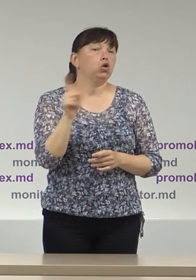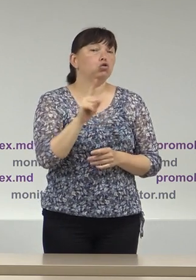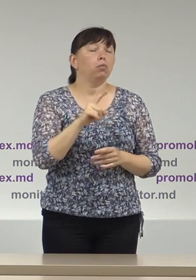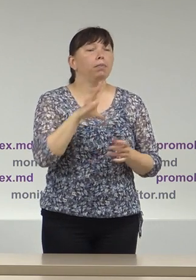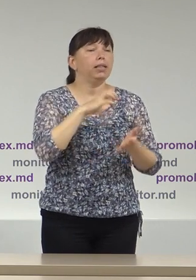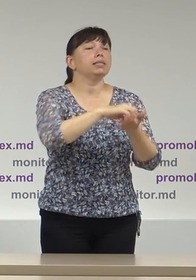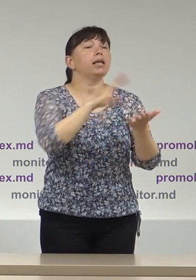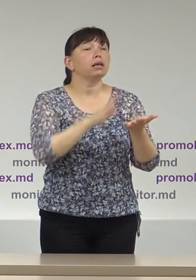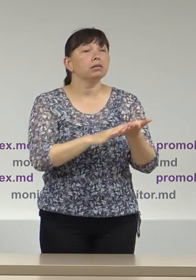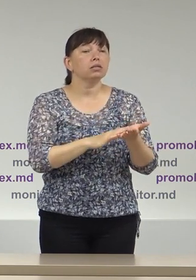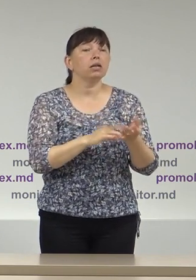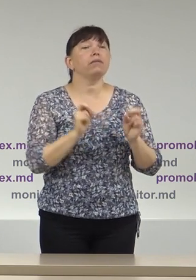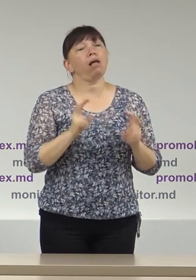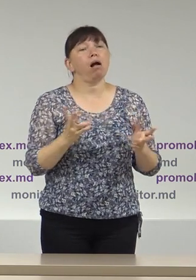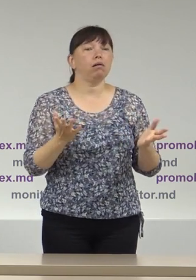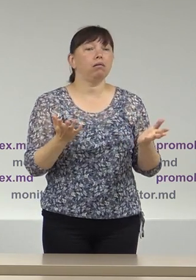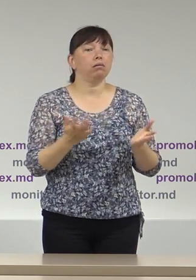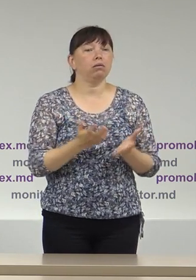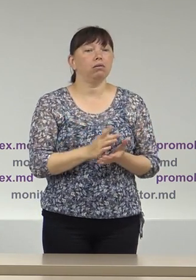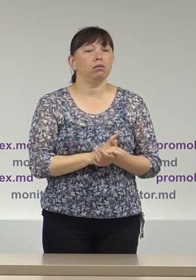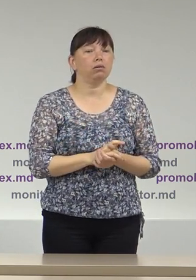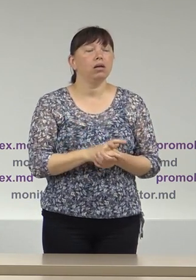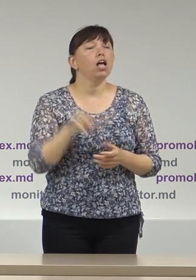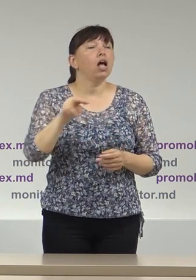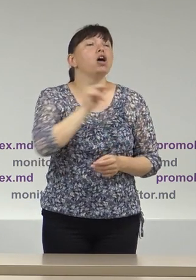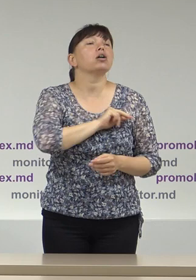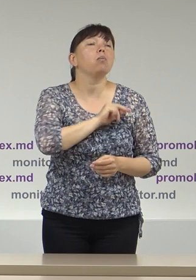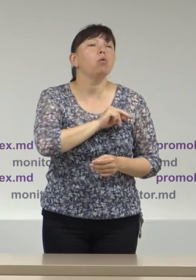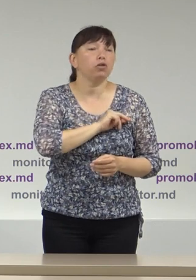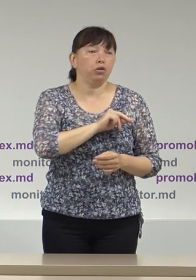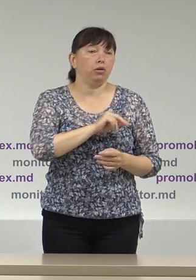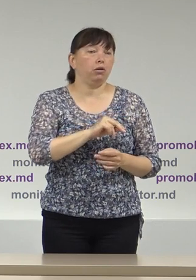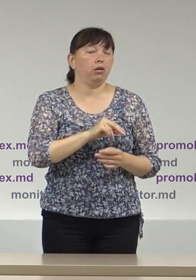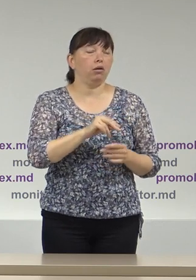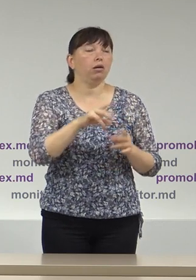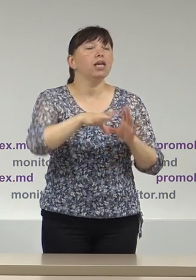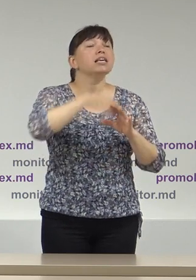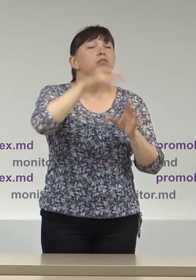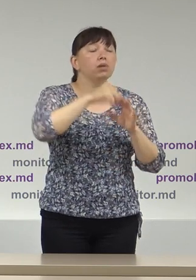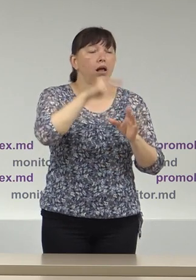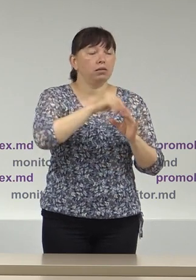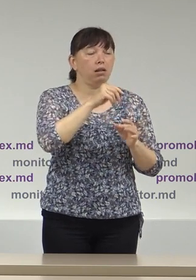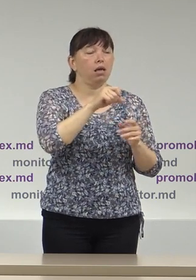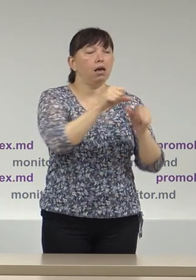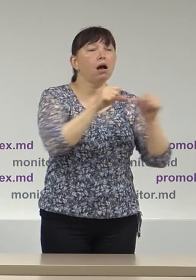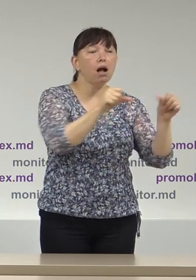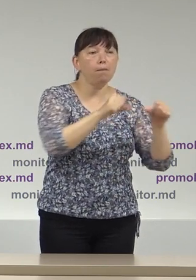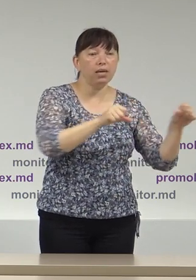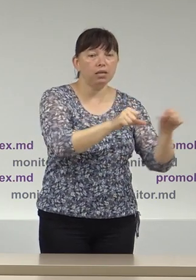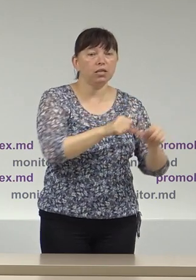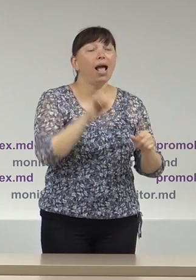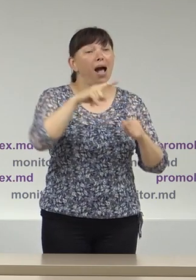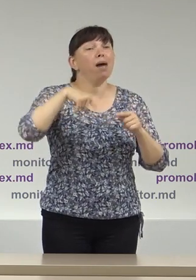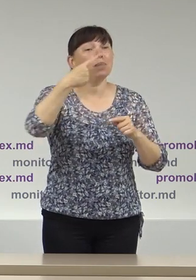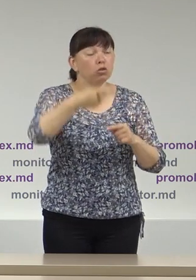înregistrați ca și funcționari în registrul funcționarilor electorale și